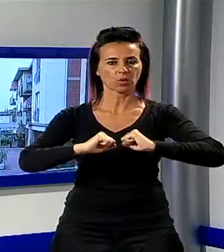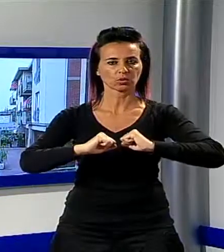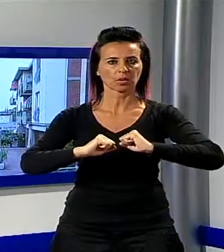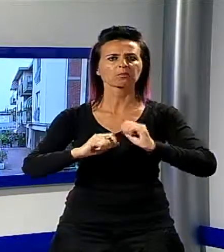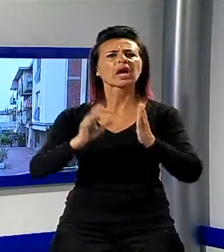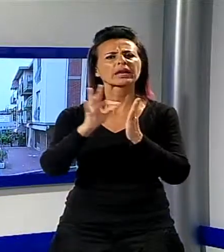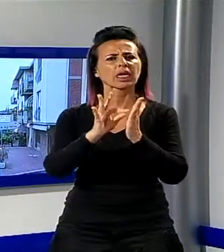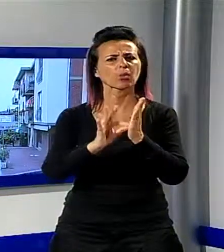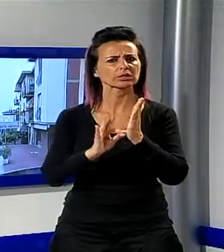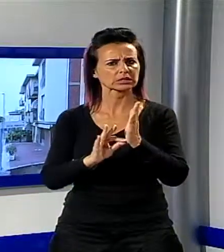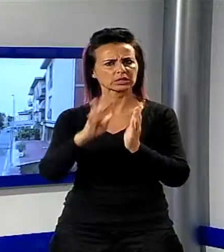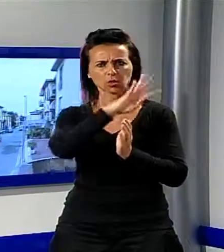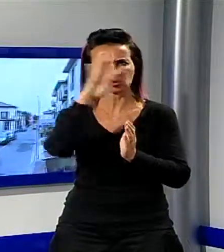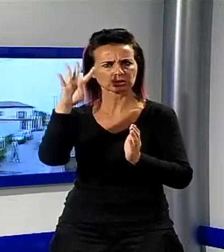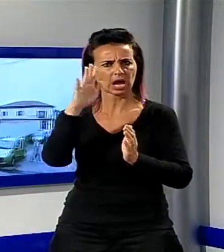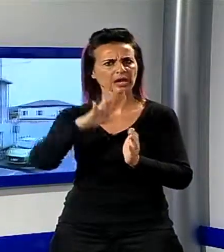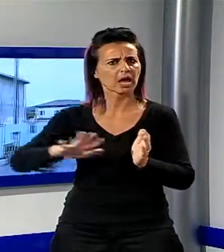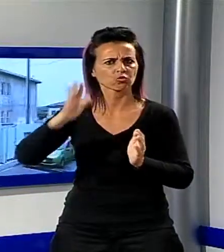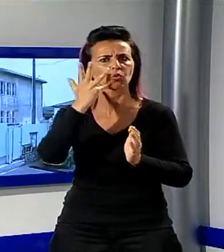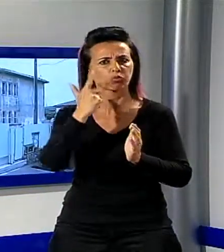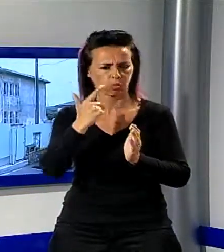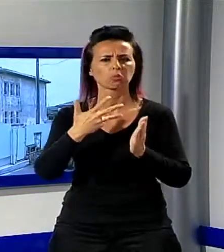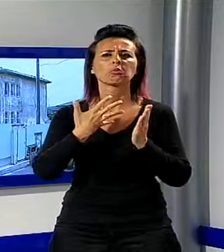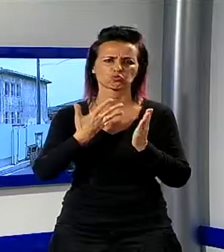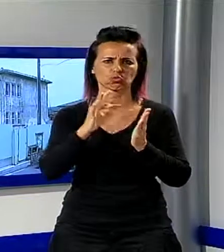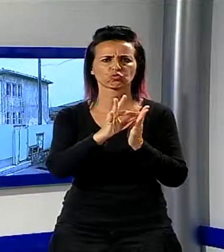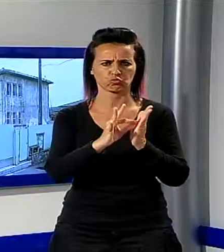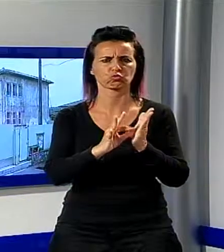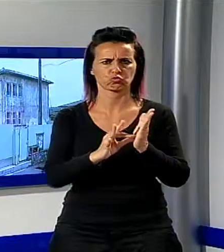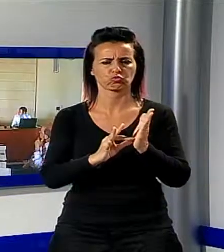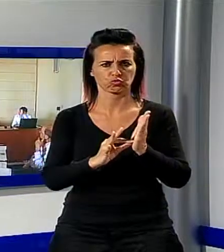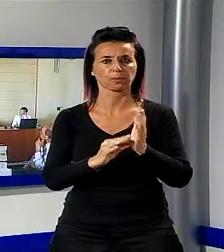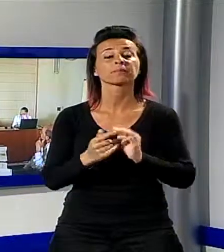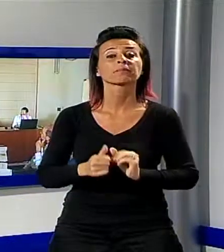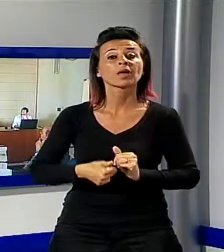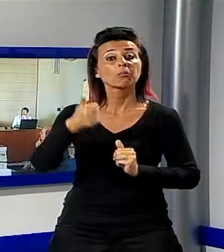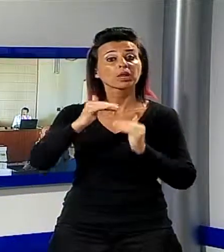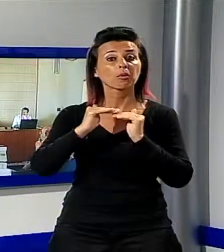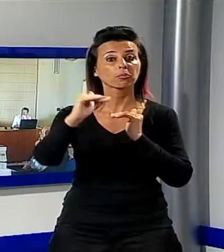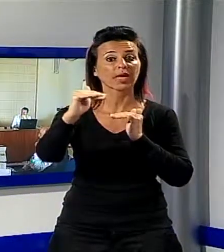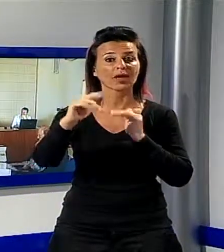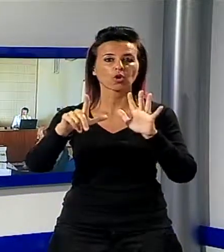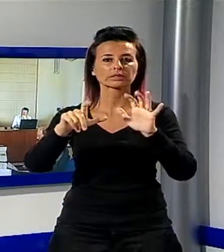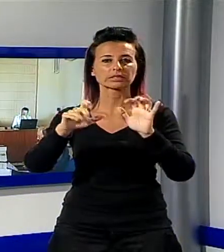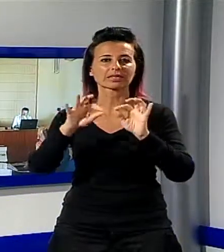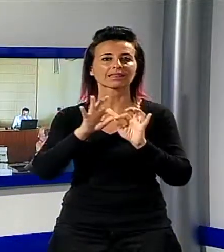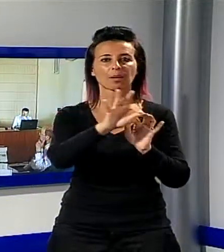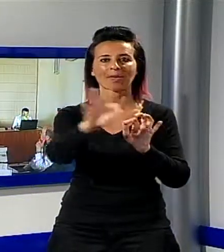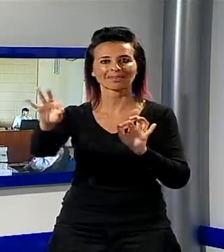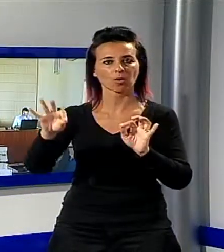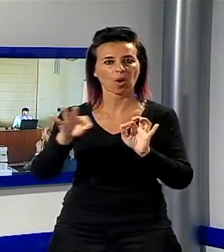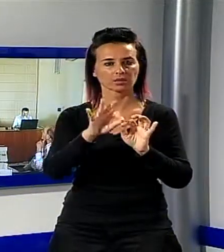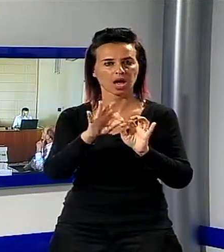dalla regione toscana. La struttura occuperà gli oltre 870 metri quadrati del primo piano ed ospiterà servizi